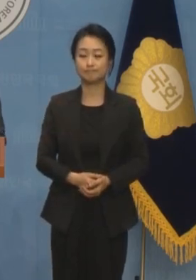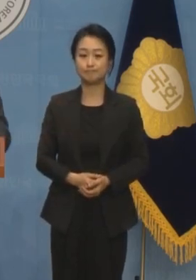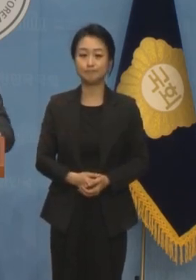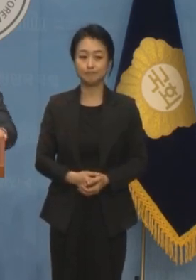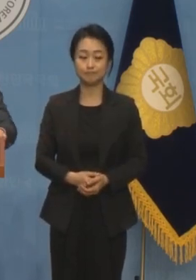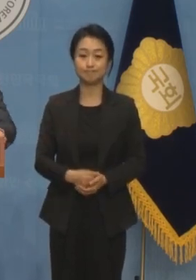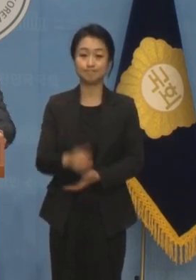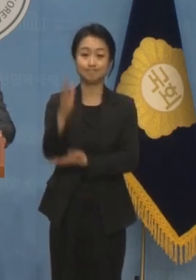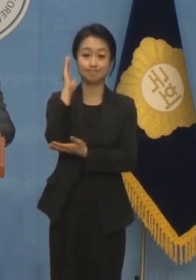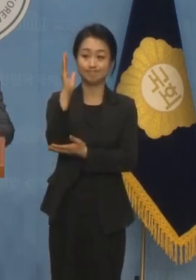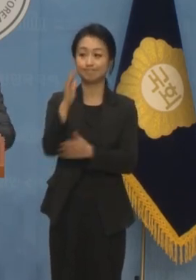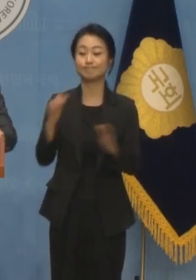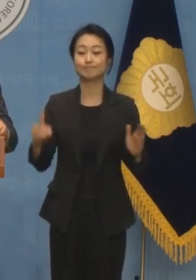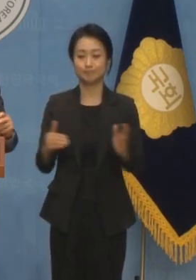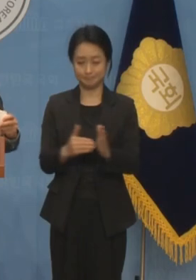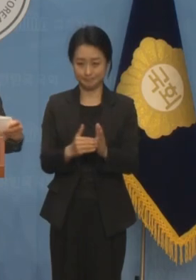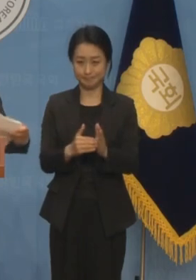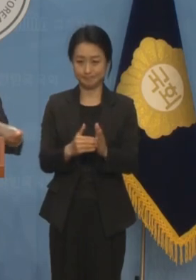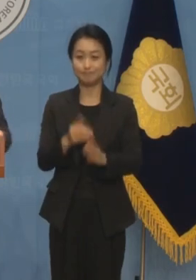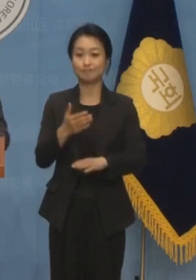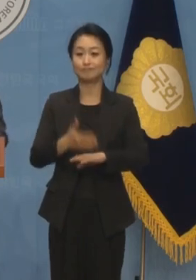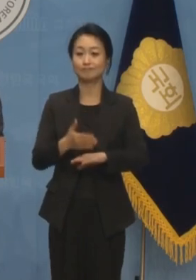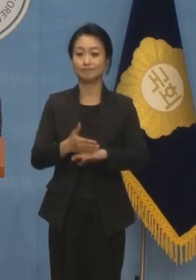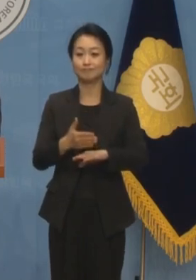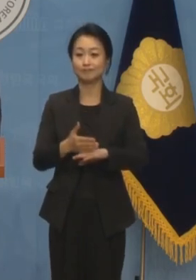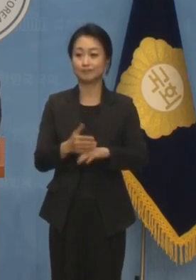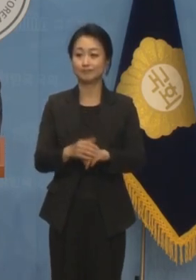이상으로 기자회견을 마치겠습니다. 감사합니다.